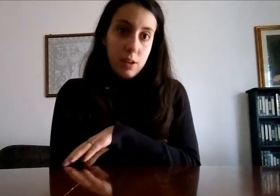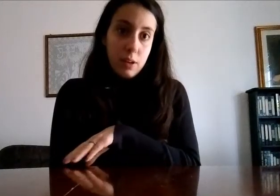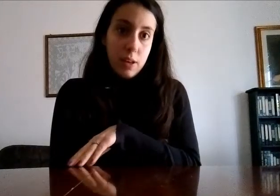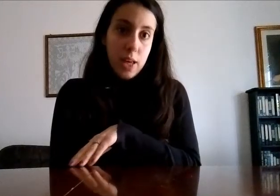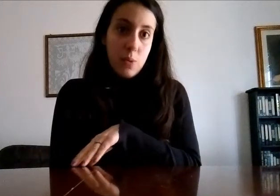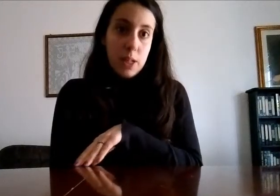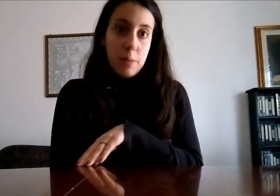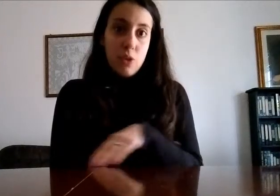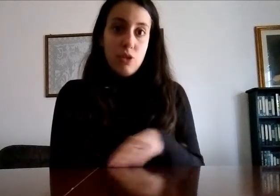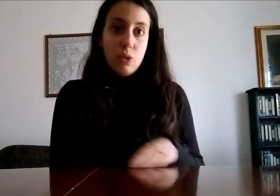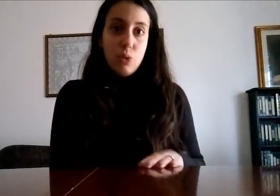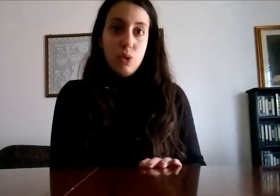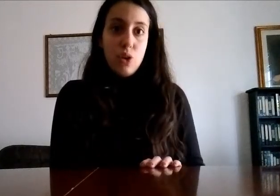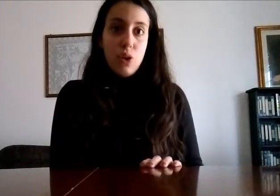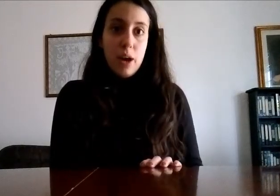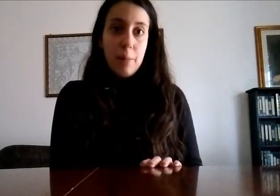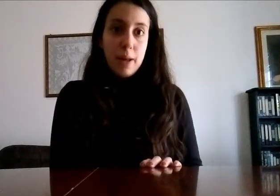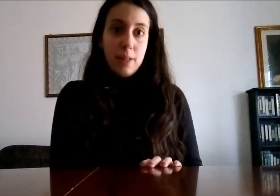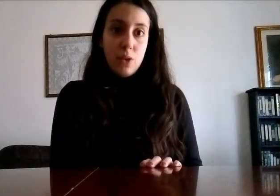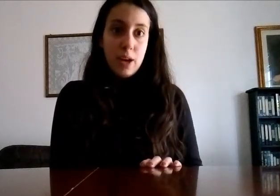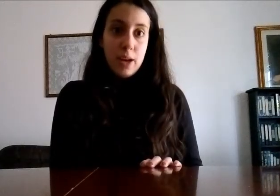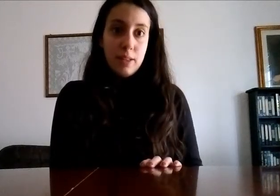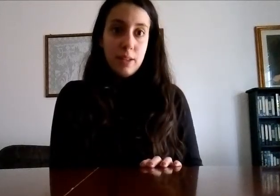e quindi per oggi è tutto a presto ragazzi